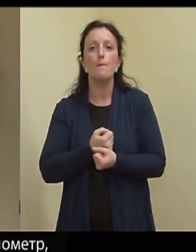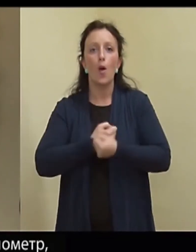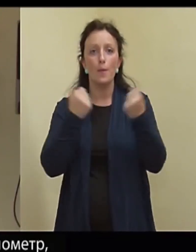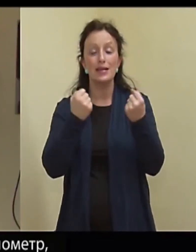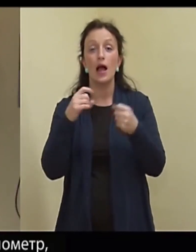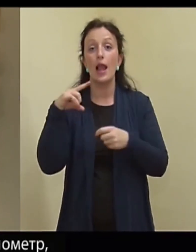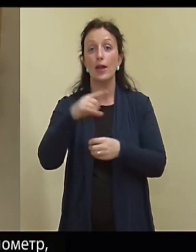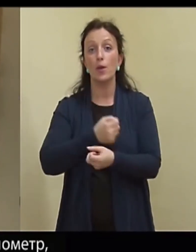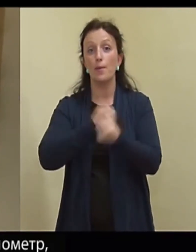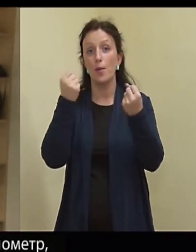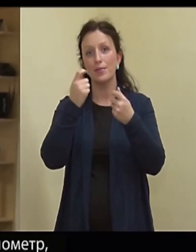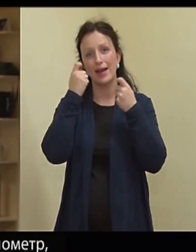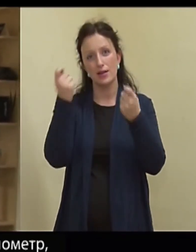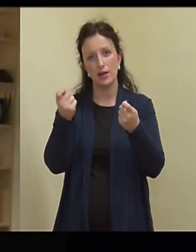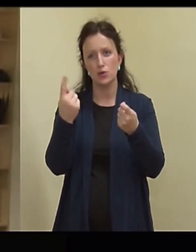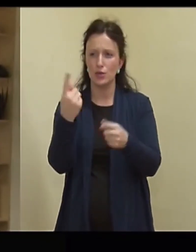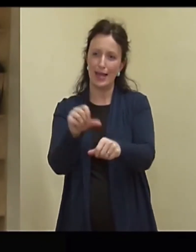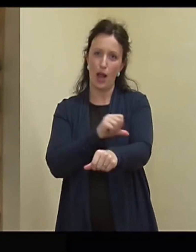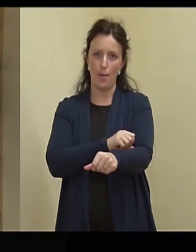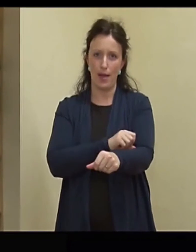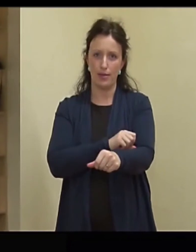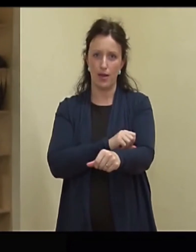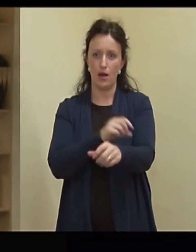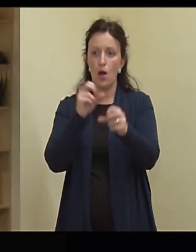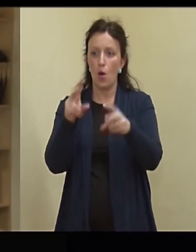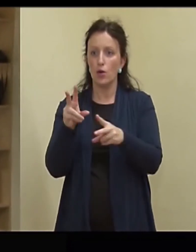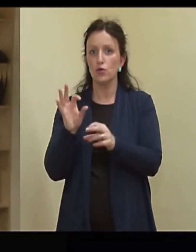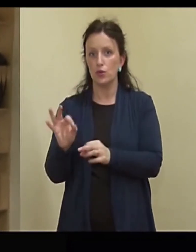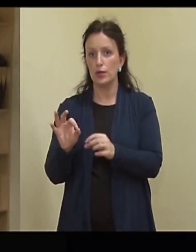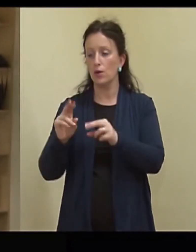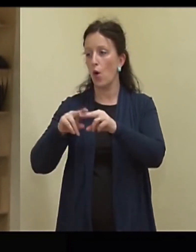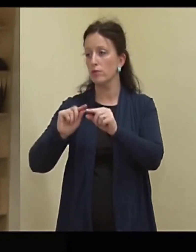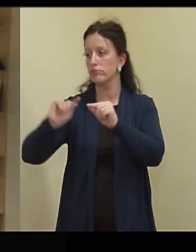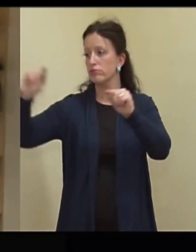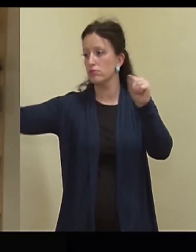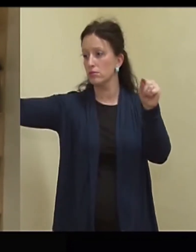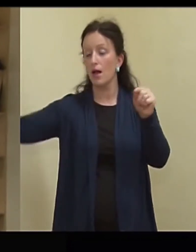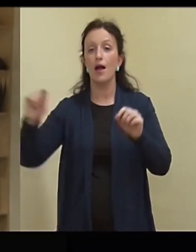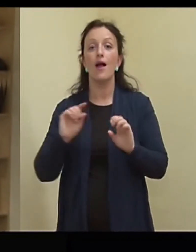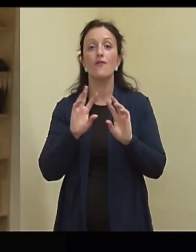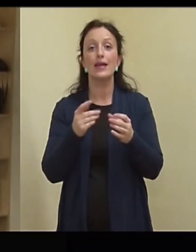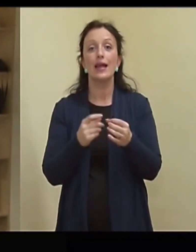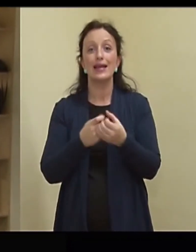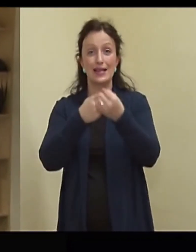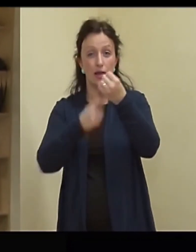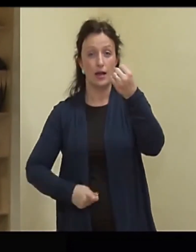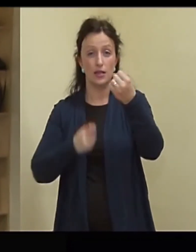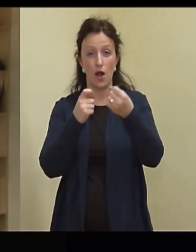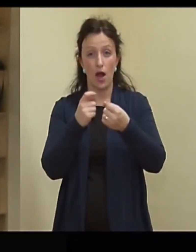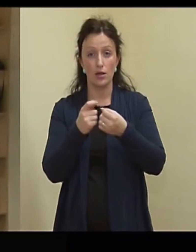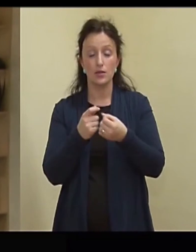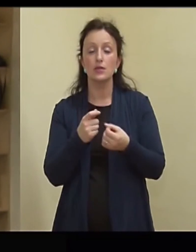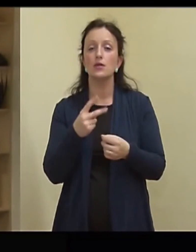lennukipommist kilomeetreks. Me näigime väikesest käsigranaadist, võibolla on see 200 meetrit.